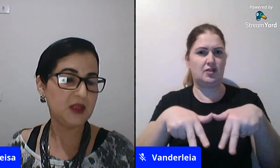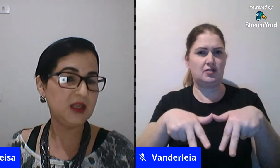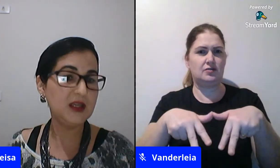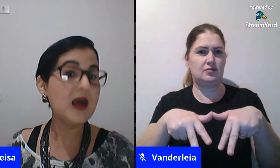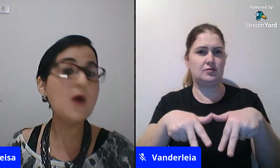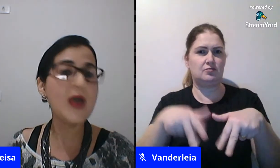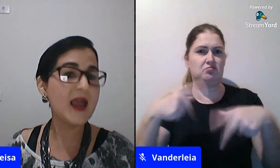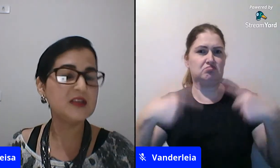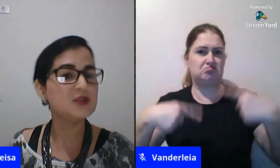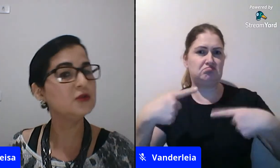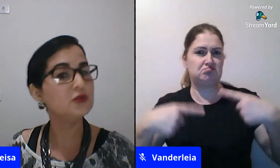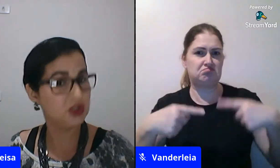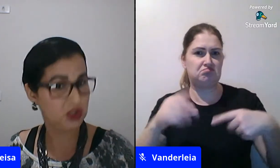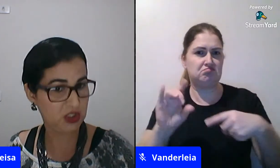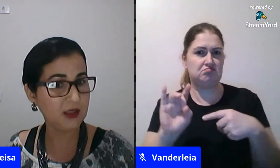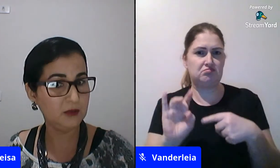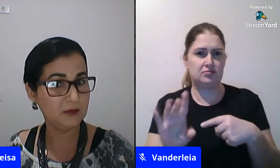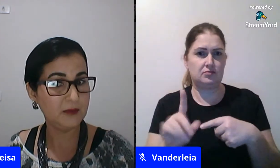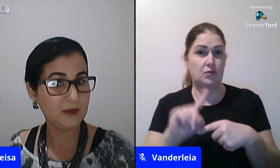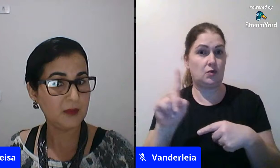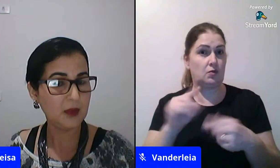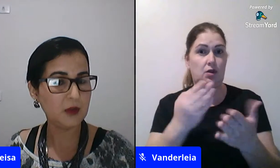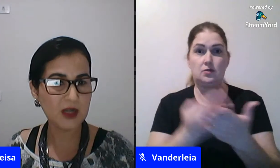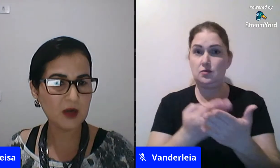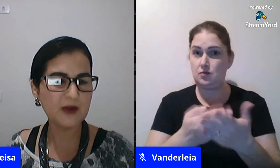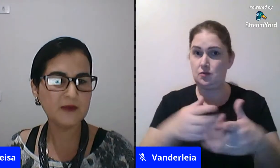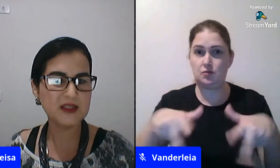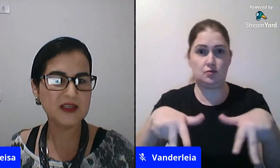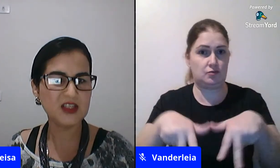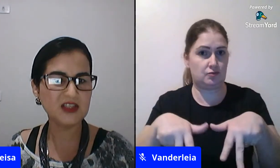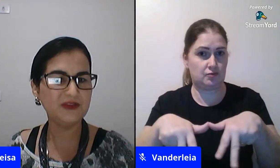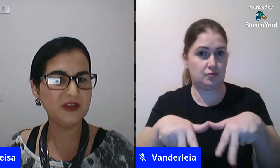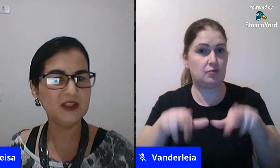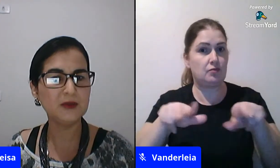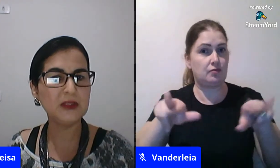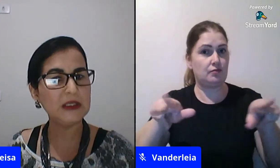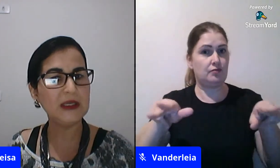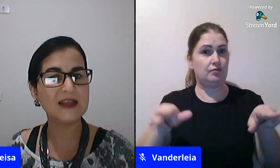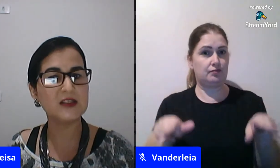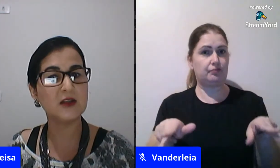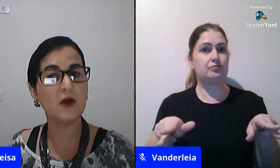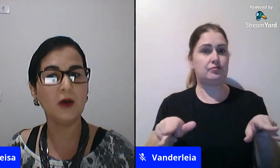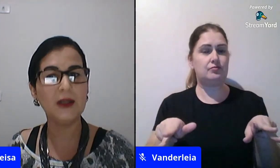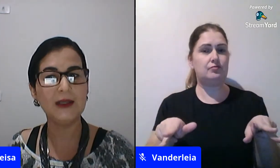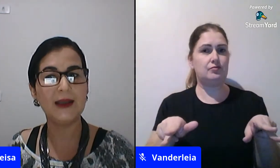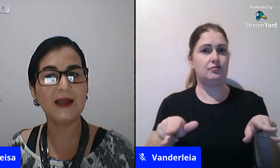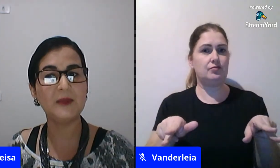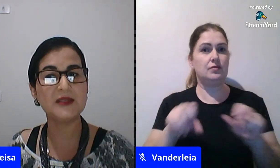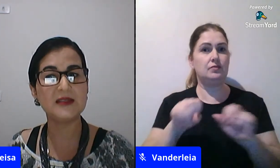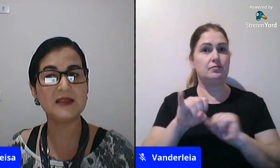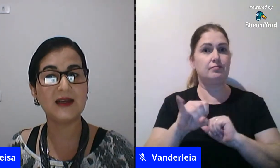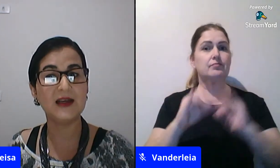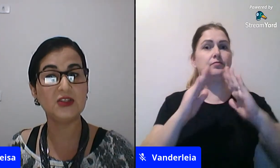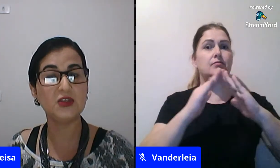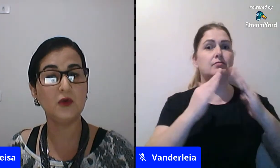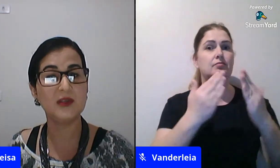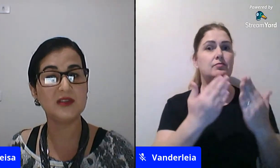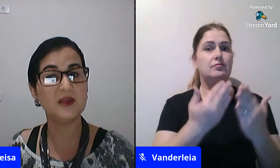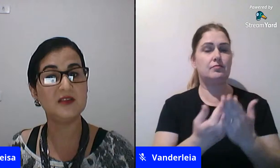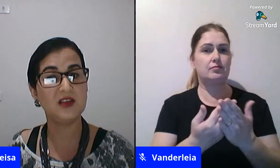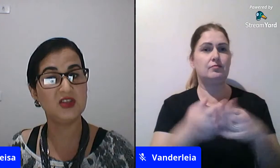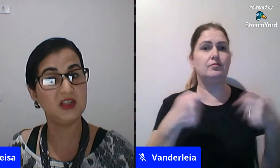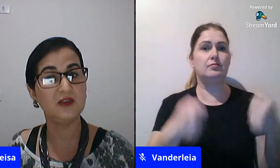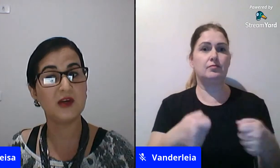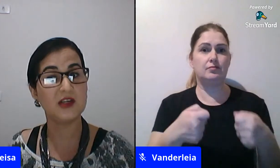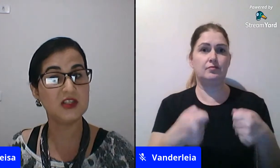que não é estudo de gênero eu trago pra vocês se a gente tá falando que a escola ela precisa garantir o